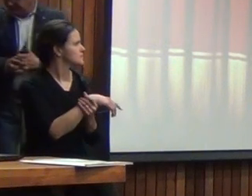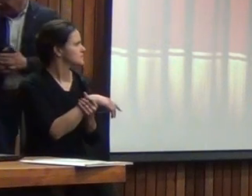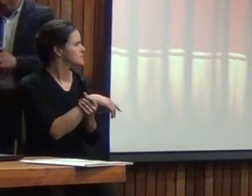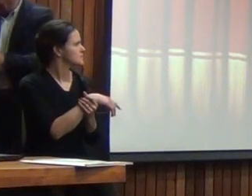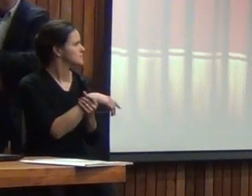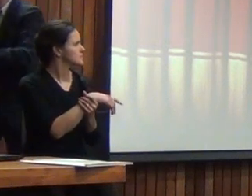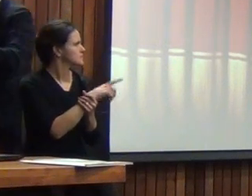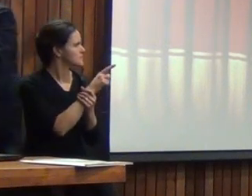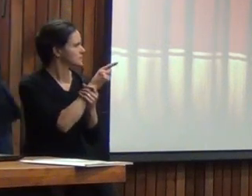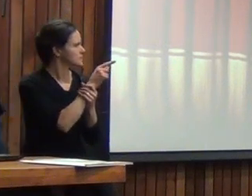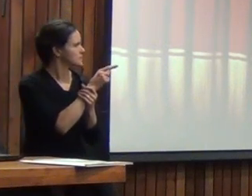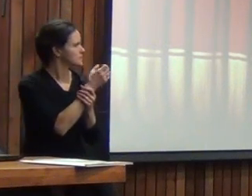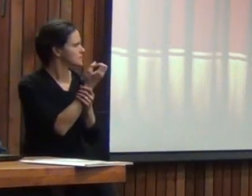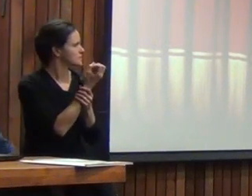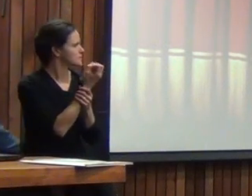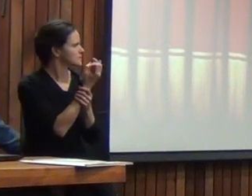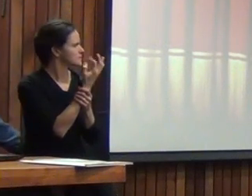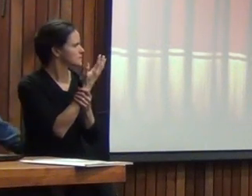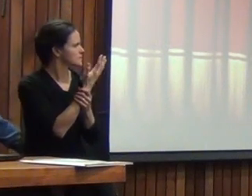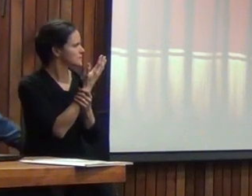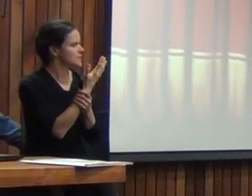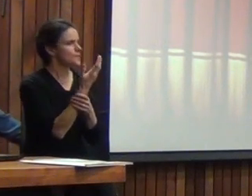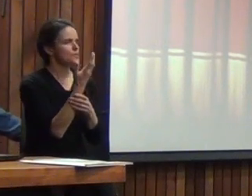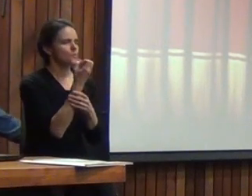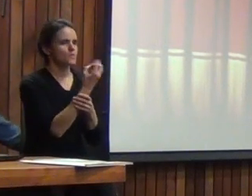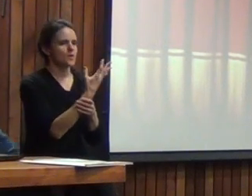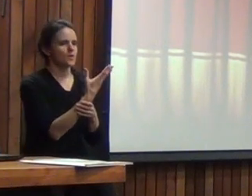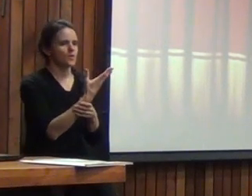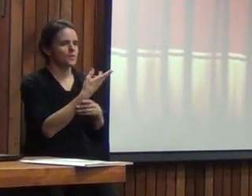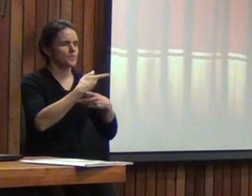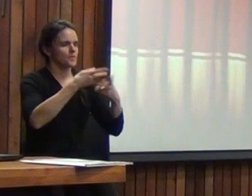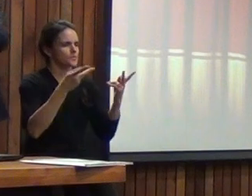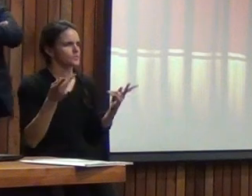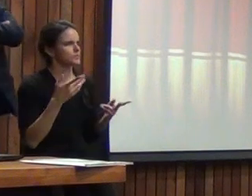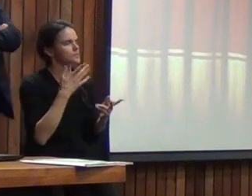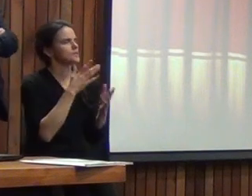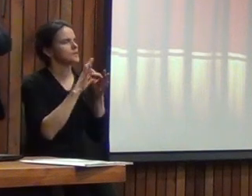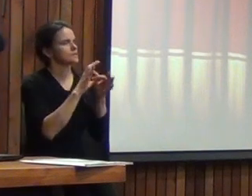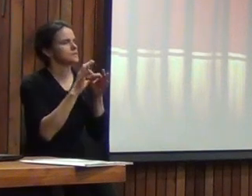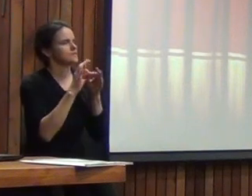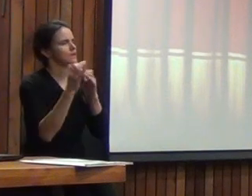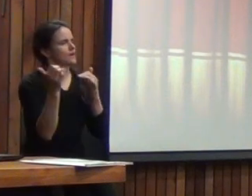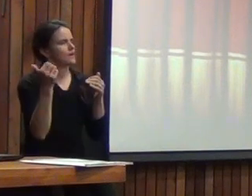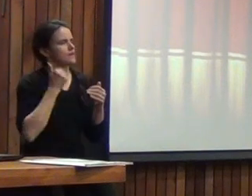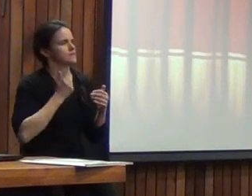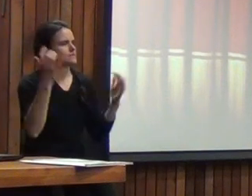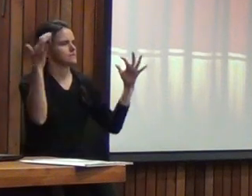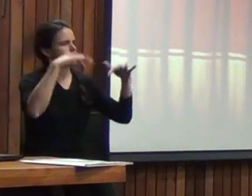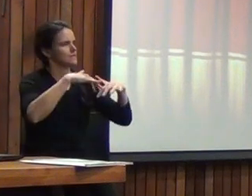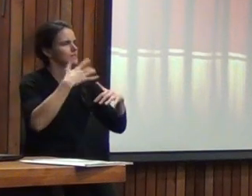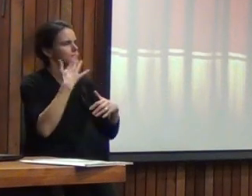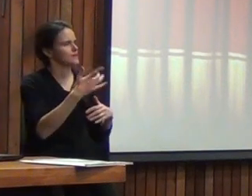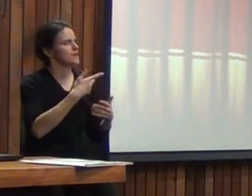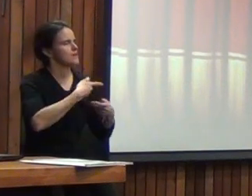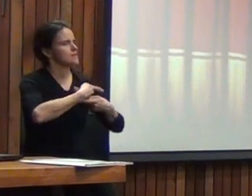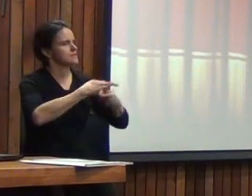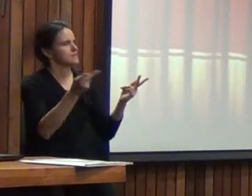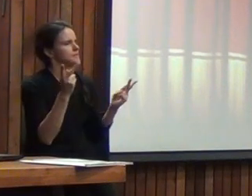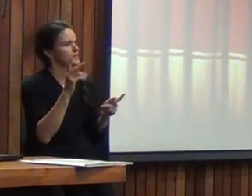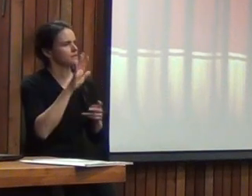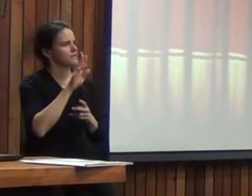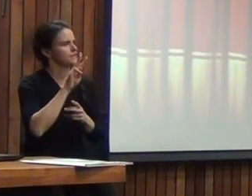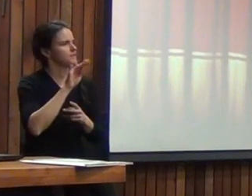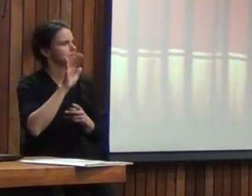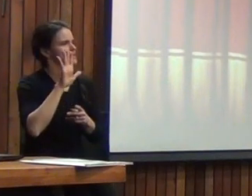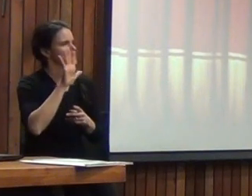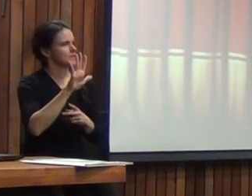en la puerta y queremos agradecer a todos los asistentes por acompañarnos hoy en el lanzamiento de BIS5 y también va haber un